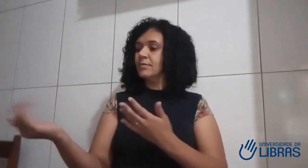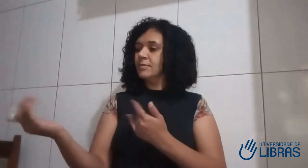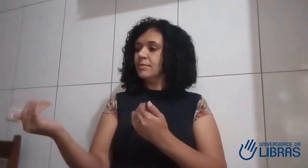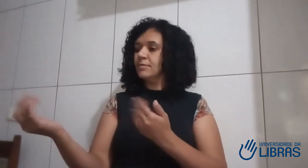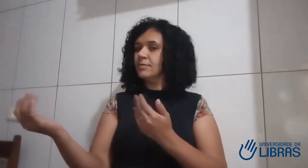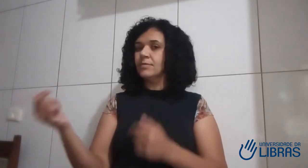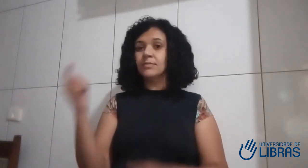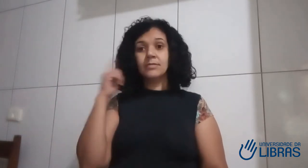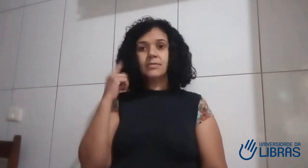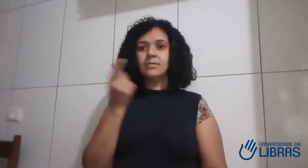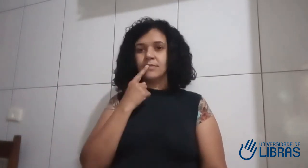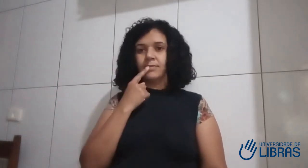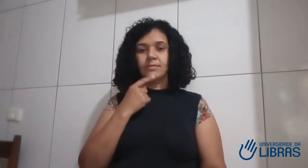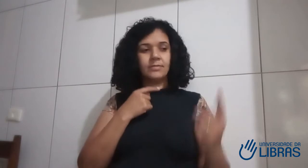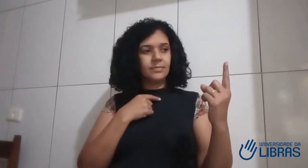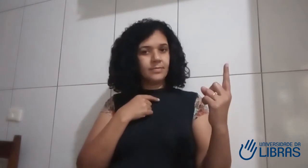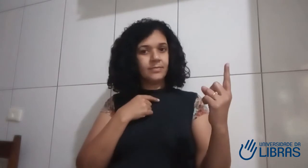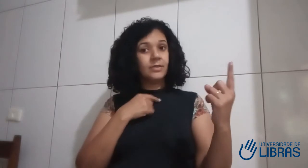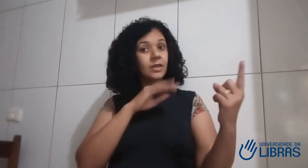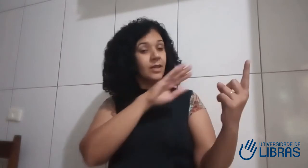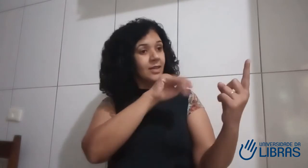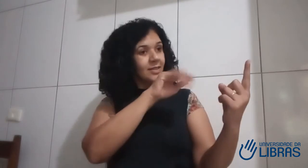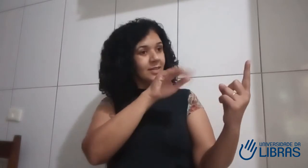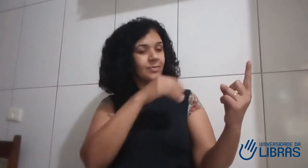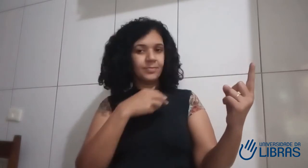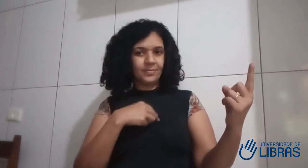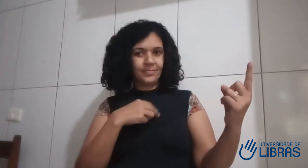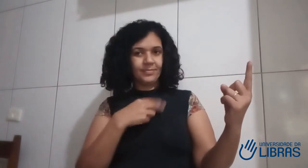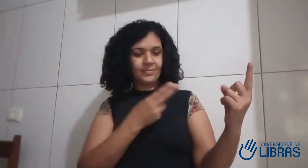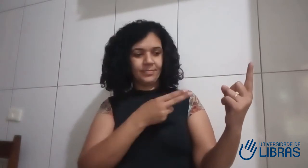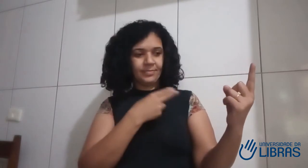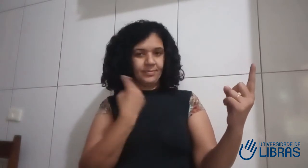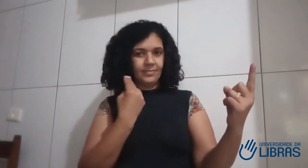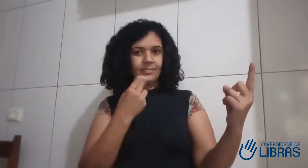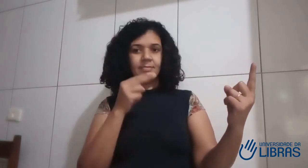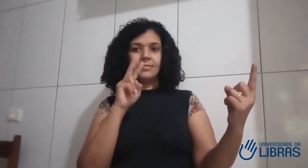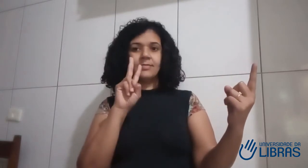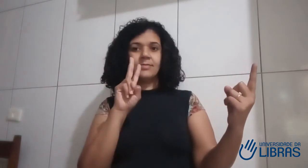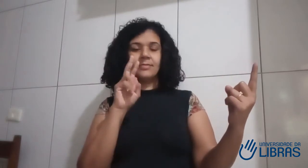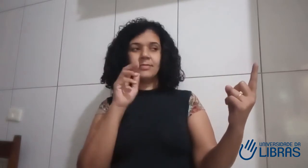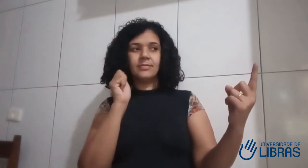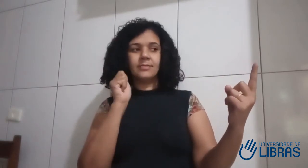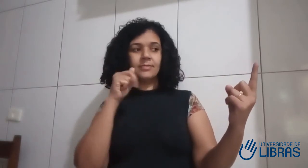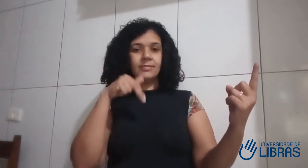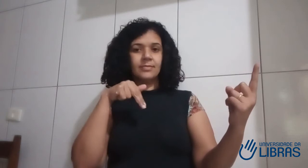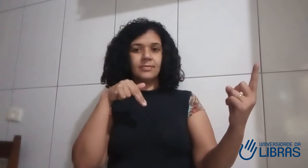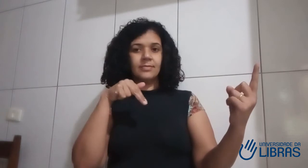igreja, eu conheci uma adolescente surda, e eu chamei ela para conversar, e a primeira coisa que eu pensei em fazer